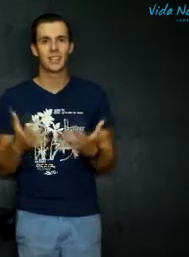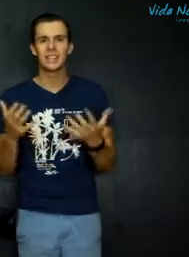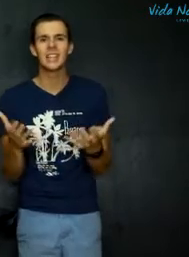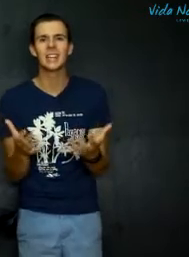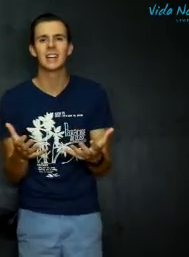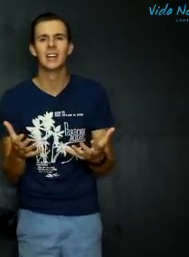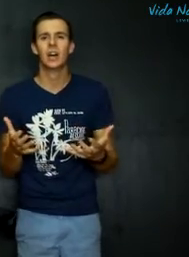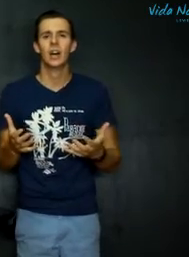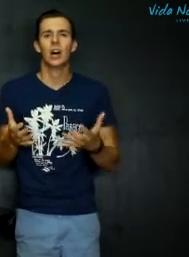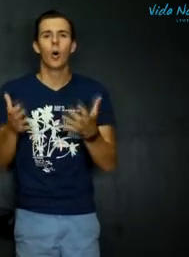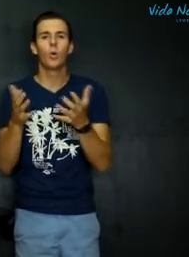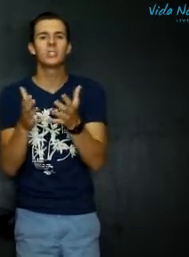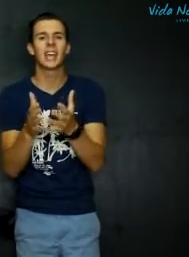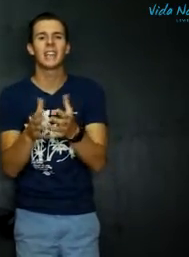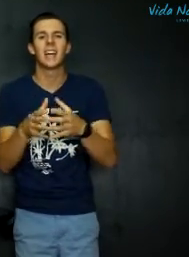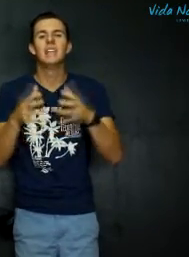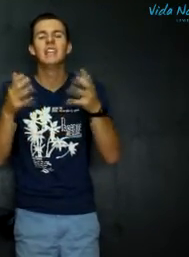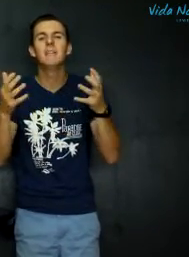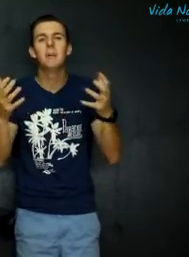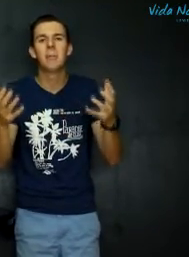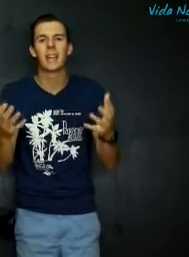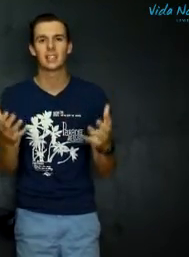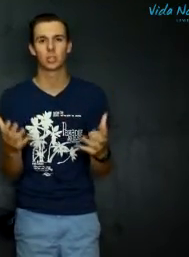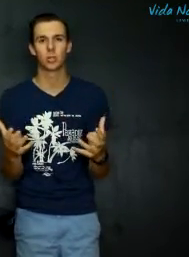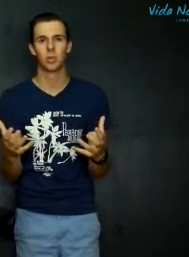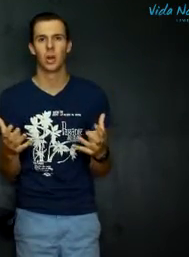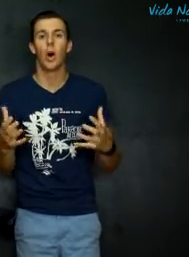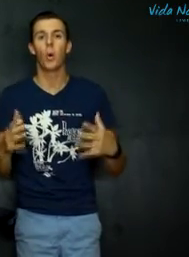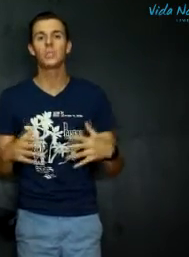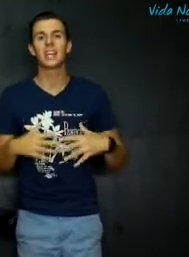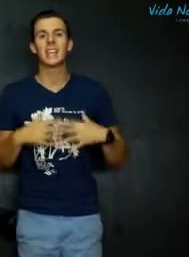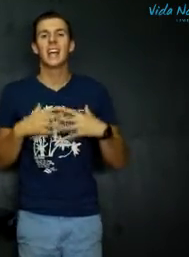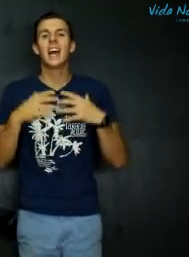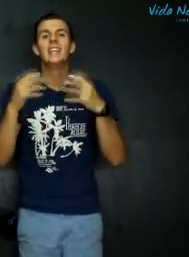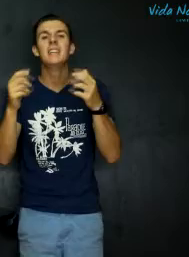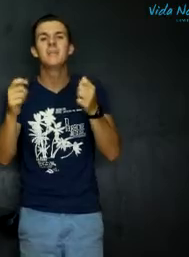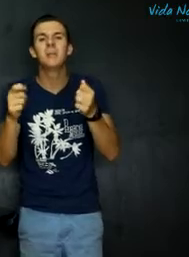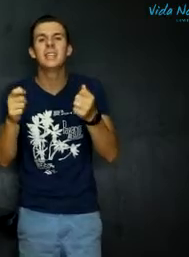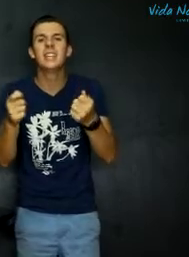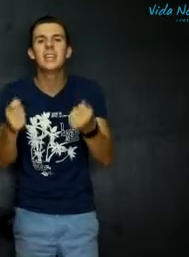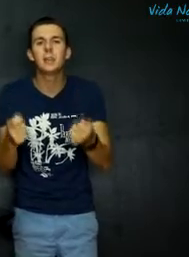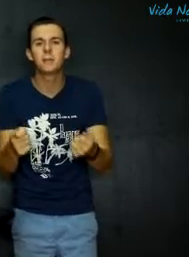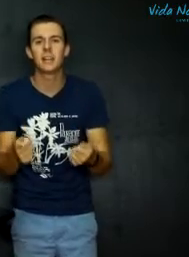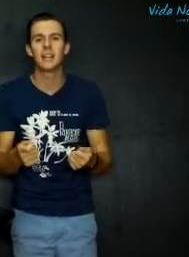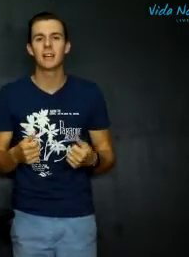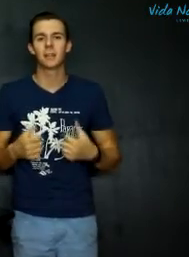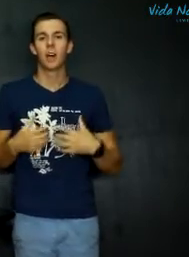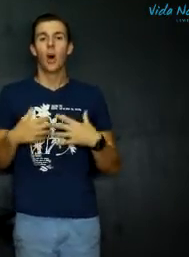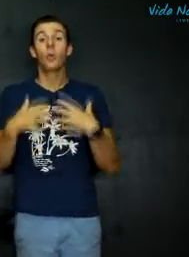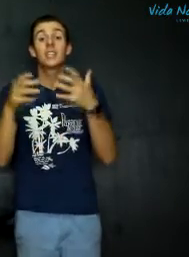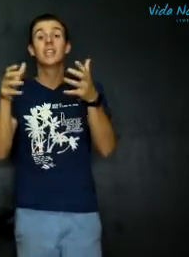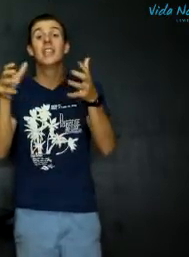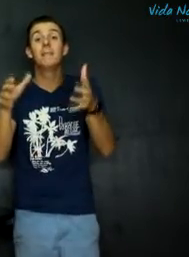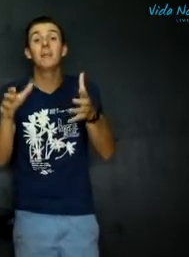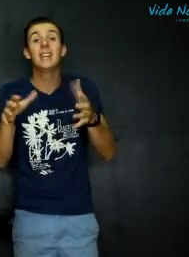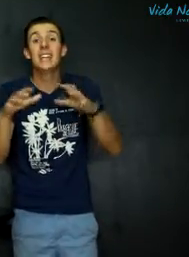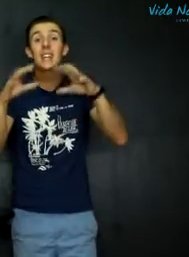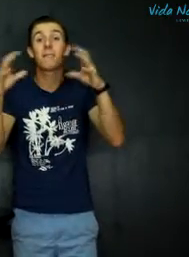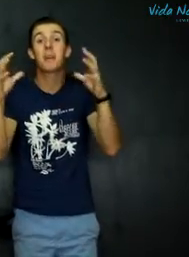nie. Nee, ons het een nieuwe mensdom. Ons het een nieuwe manier van leve. Ons het een nieuwe manier van